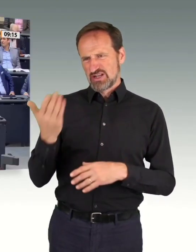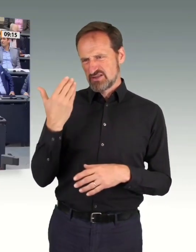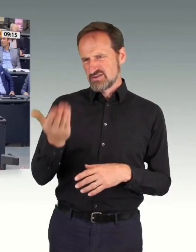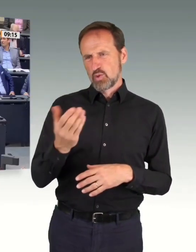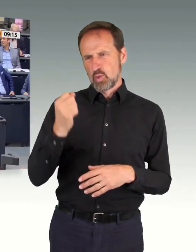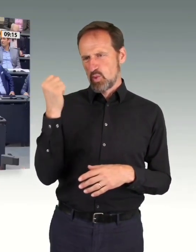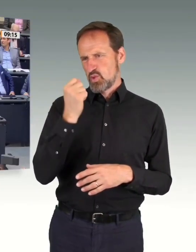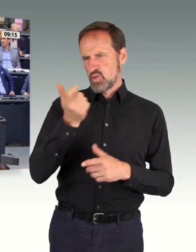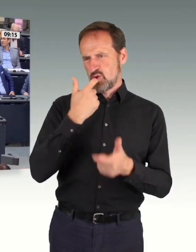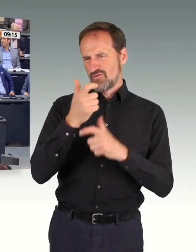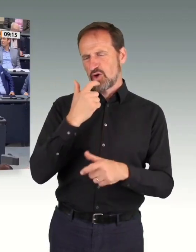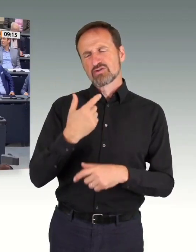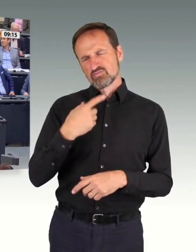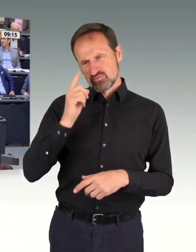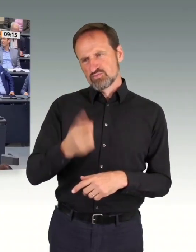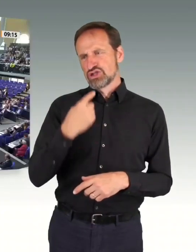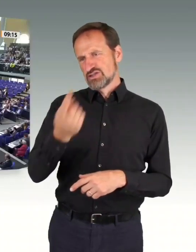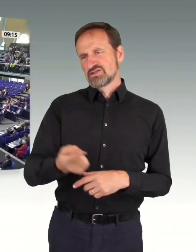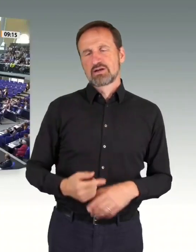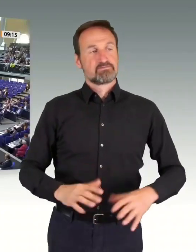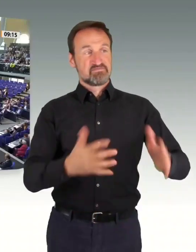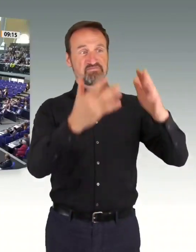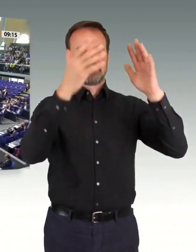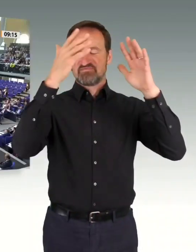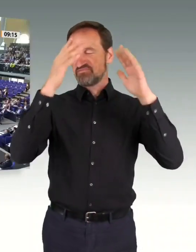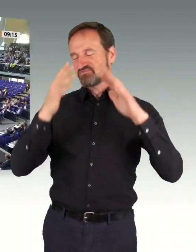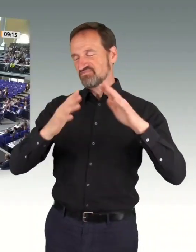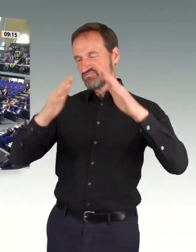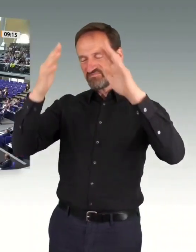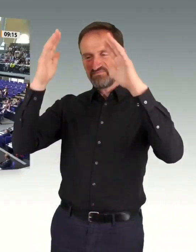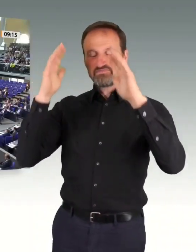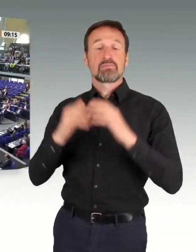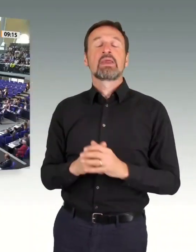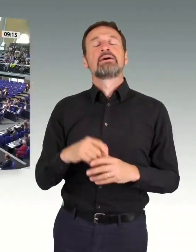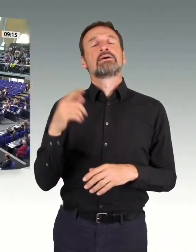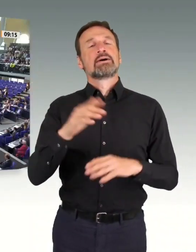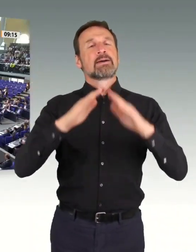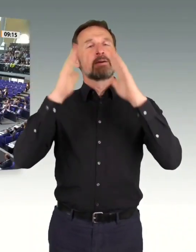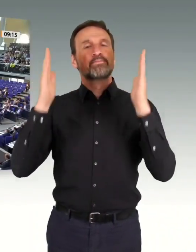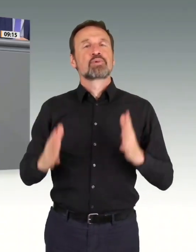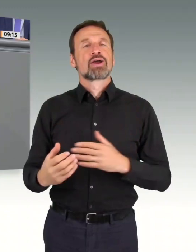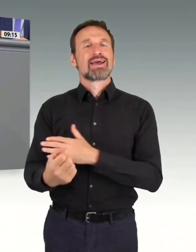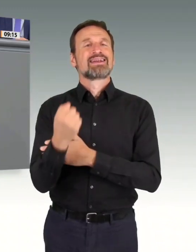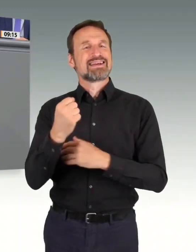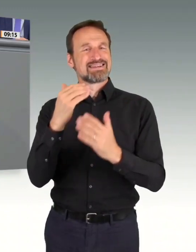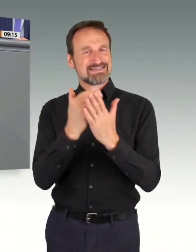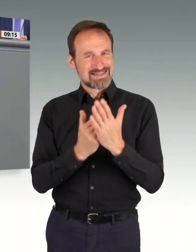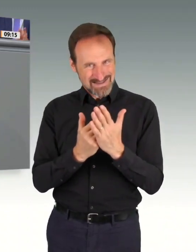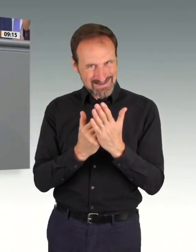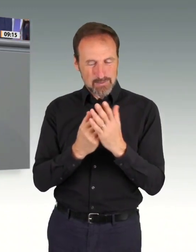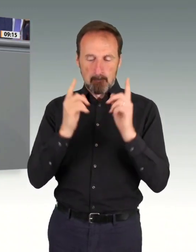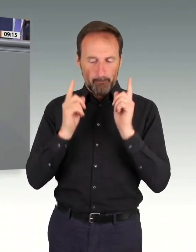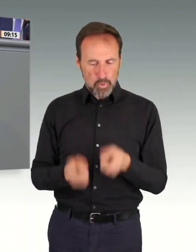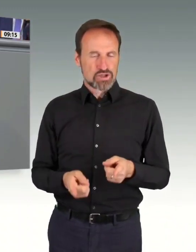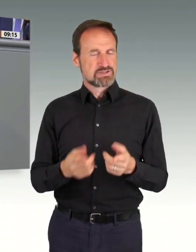Ja? So. Wir werden das Gebäudeenergiegesetz so, wie es auch geboten ist, ordentlich beraten